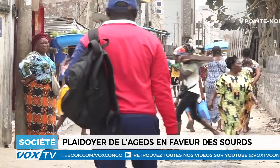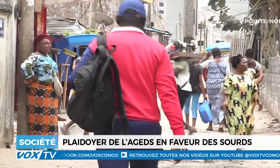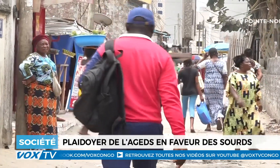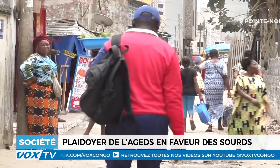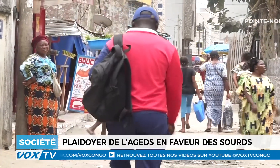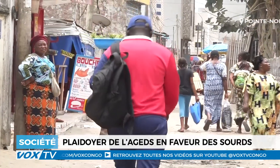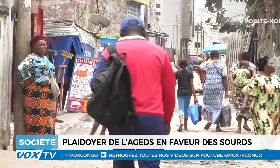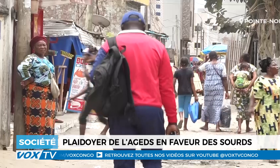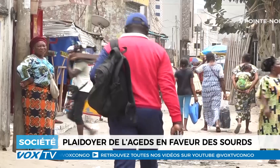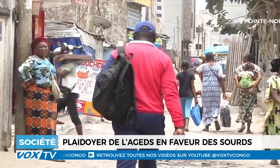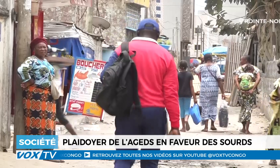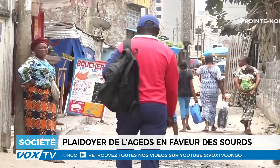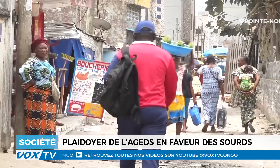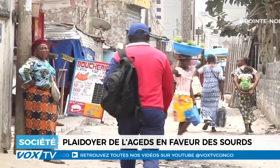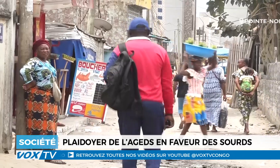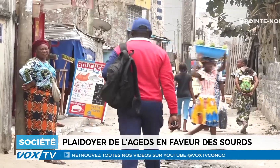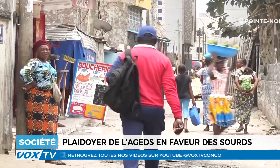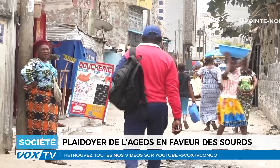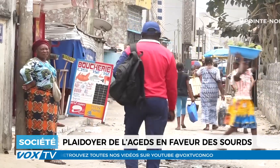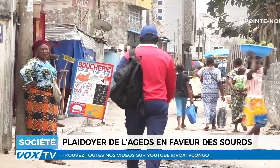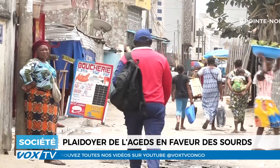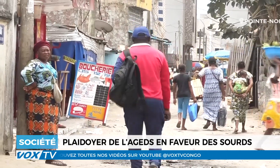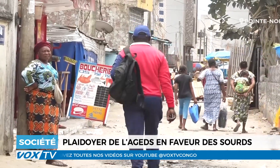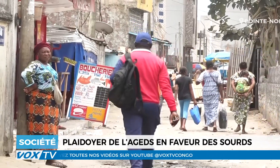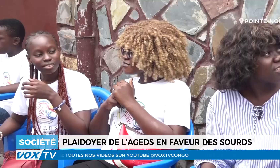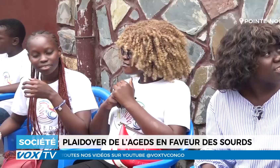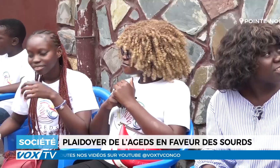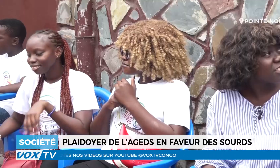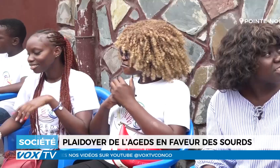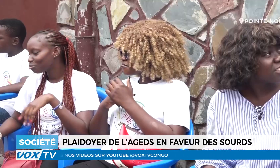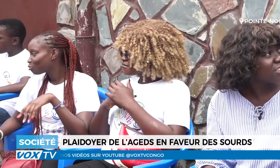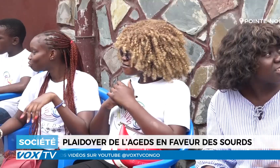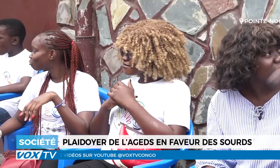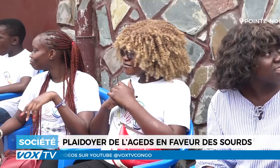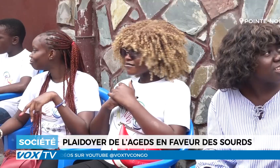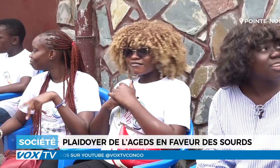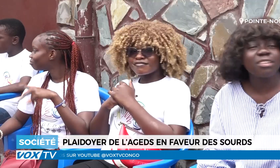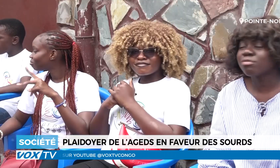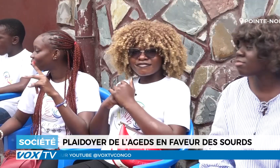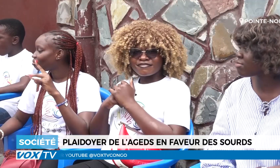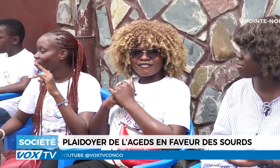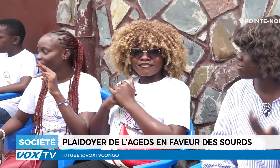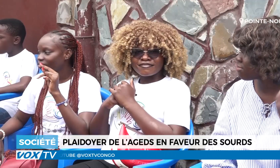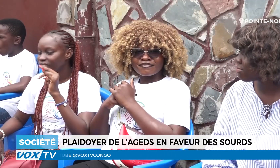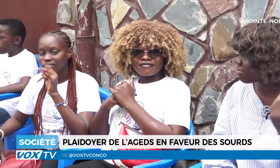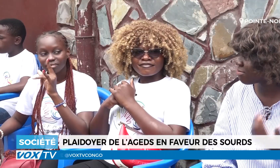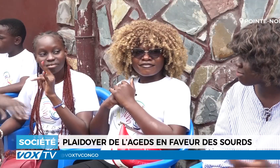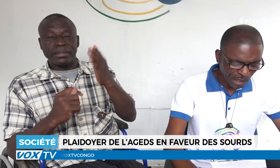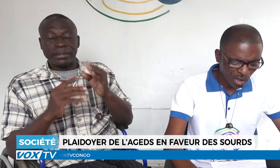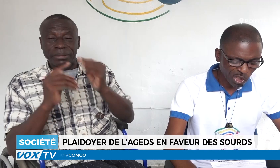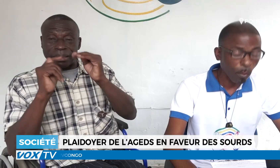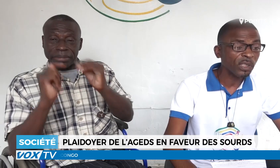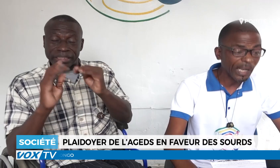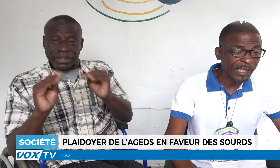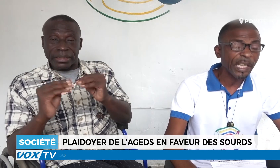Le transfert de l'enseignement des Sourds au ministère de l'enseignement primaire, secondaire et de l'alphabétisation, ainsi qu'au